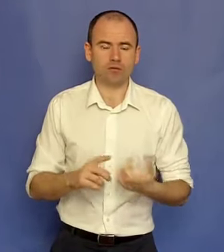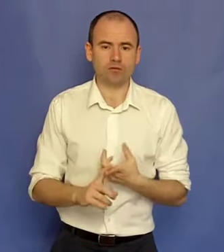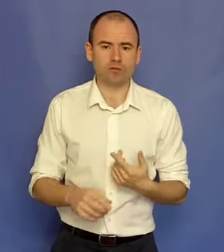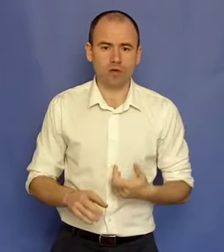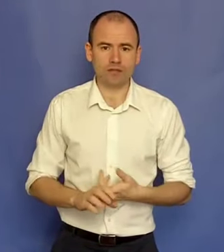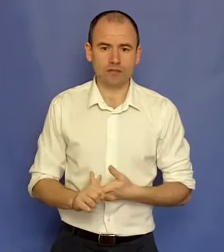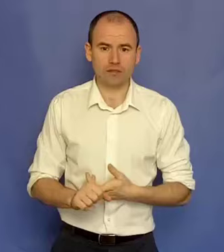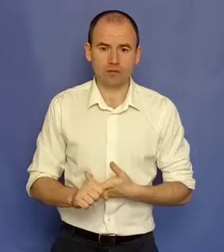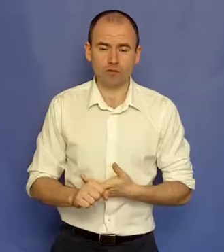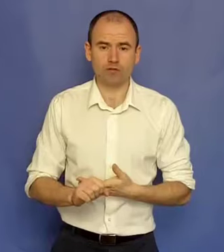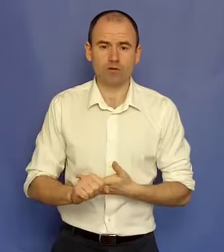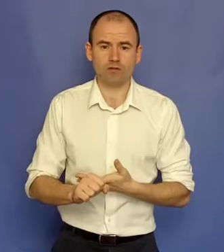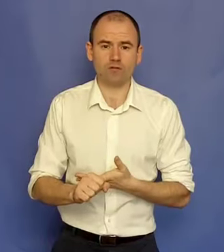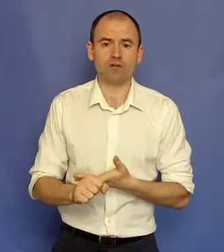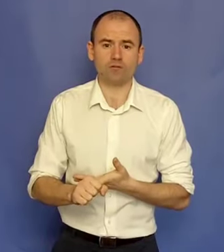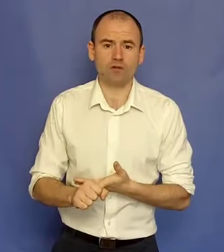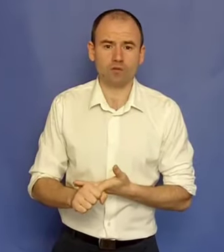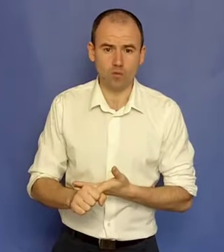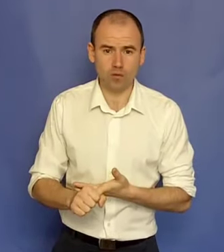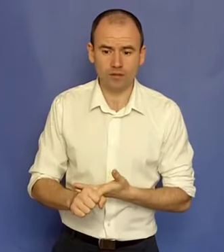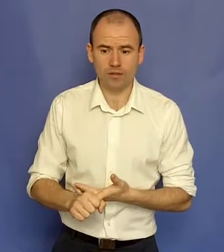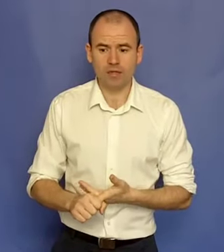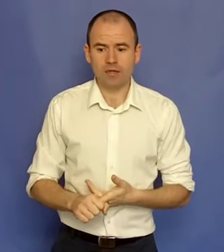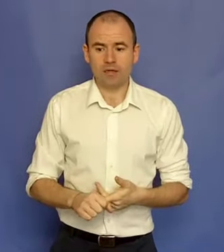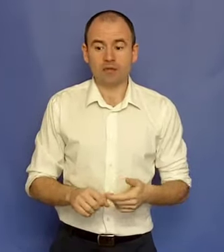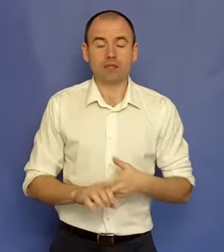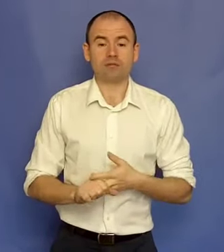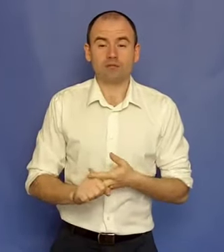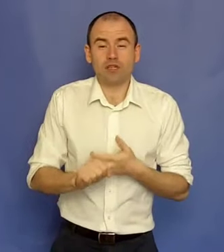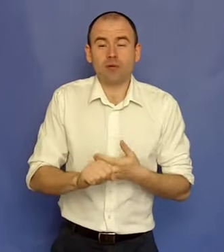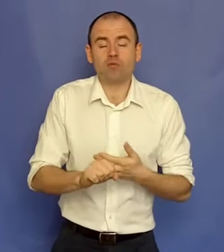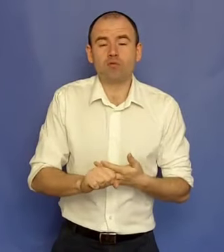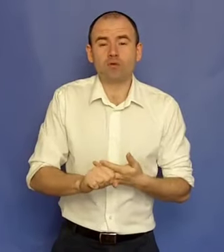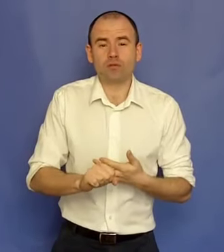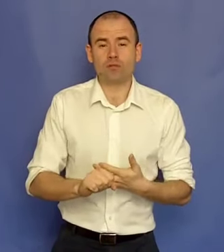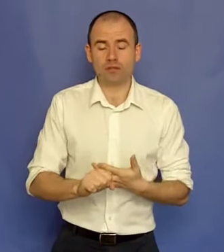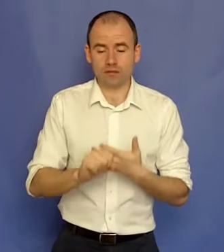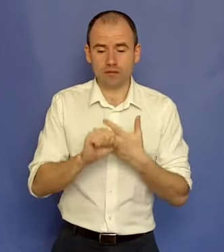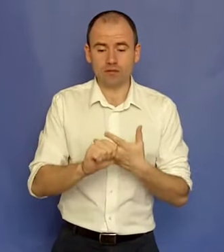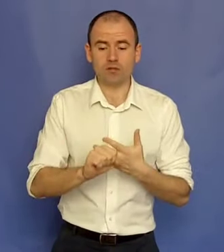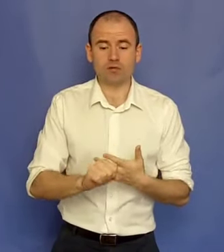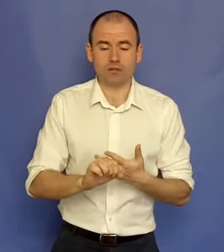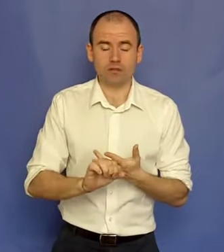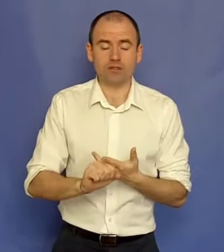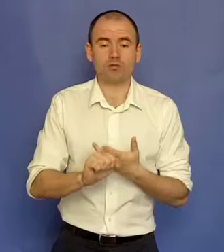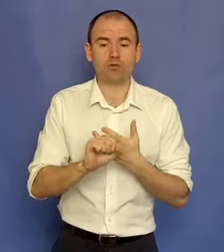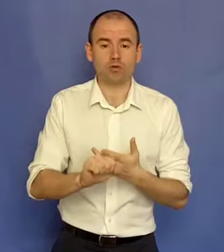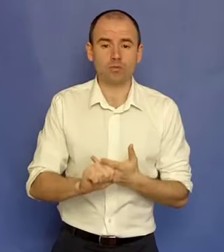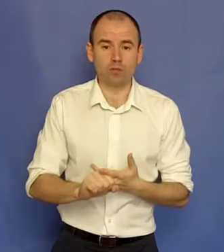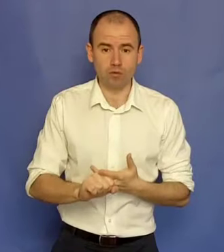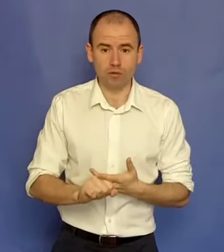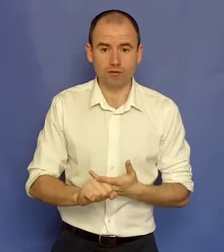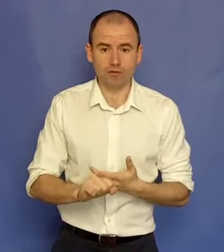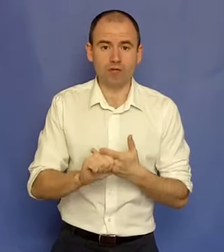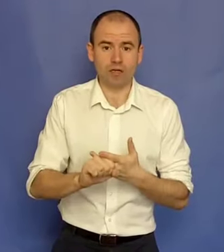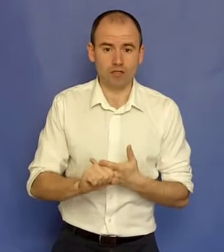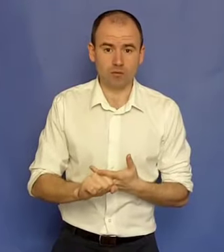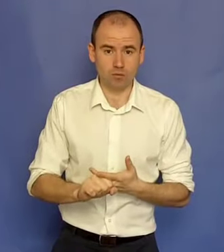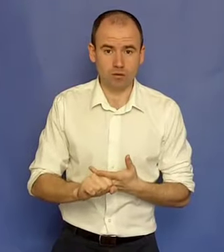-ai cum să fii bogat decât dacă muncești foarte, foarte, foarte mult, că trebuie cel mai bun lucru posibil este să găsești o slujbă bună, să fii angajat bun.